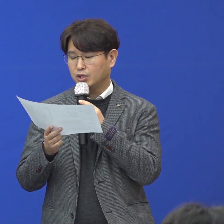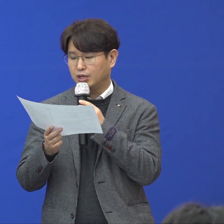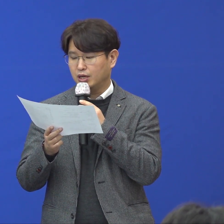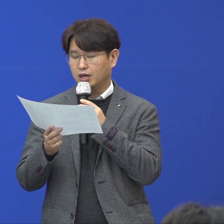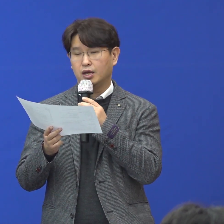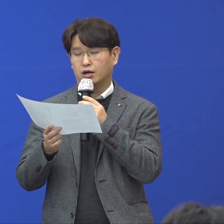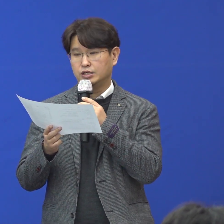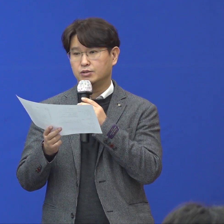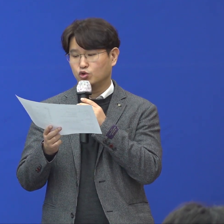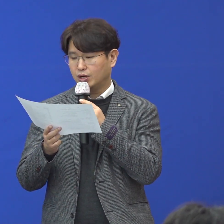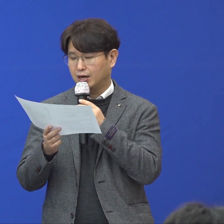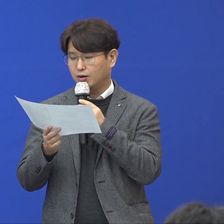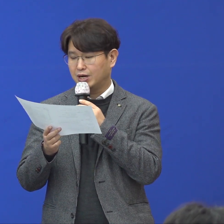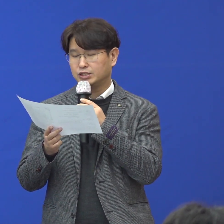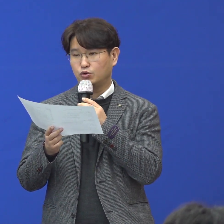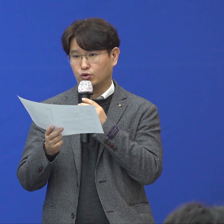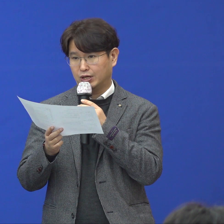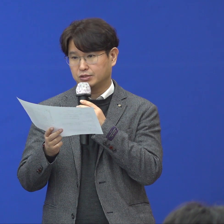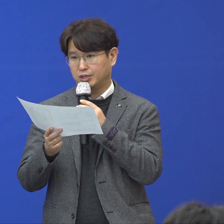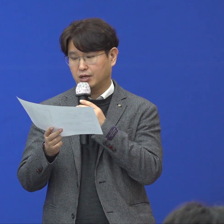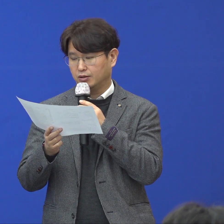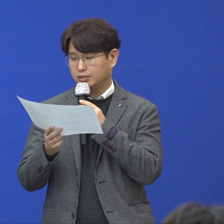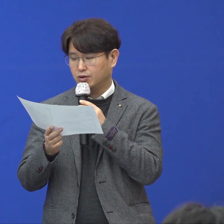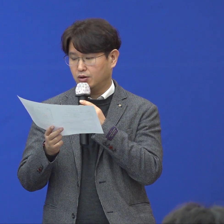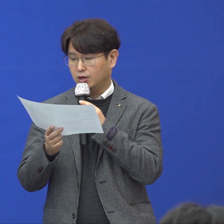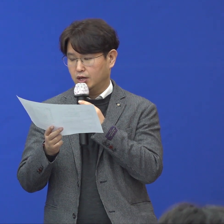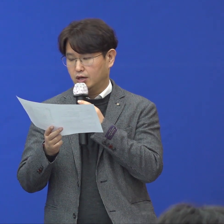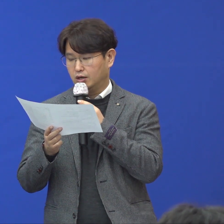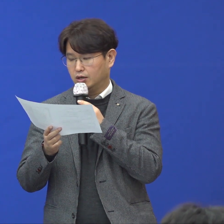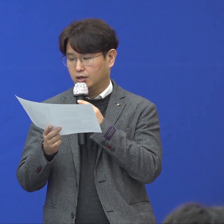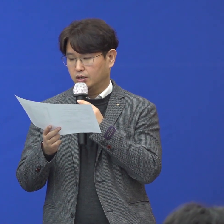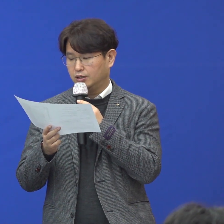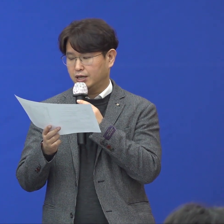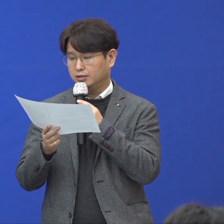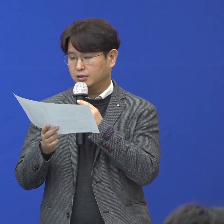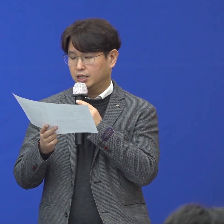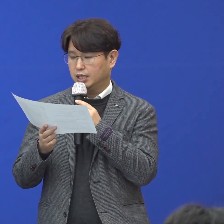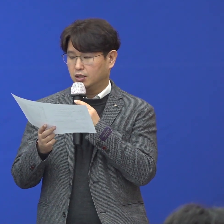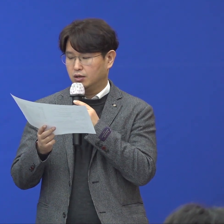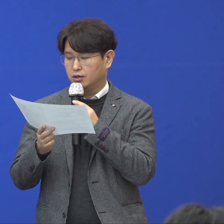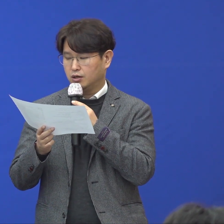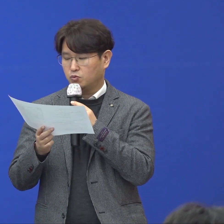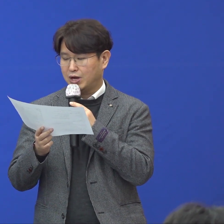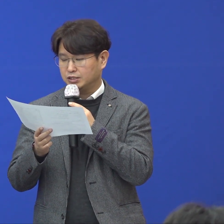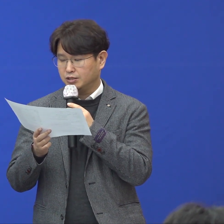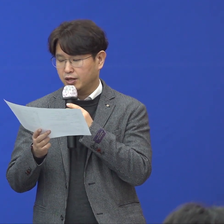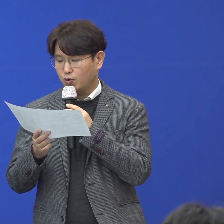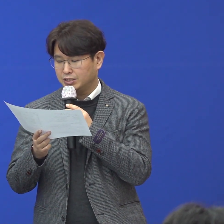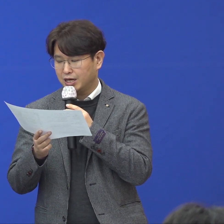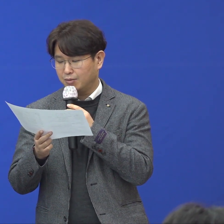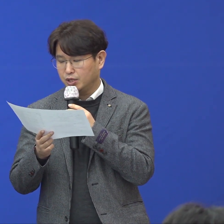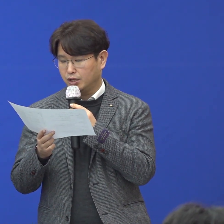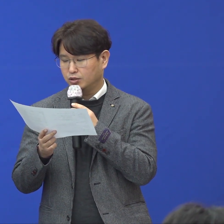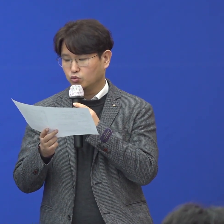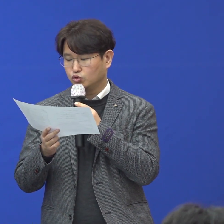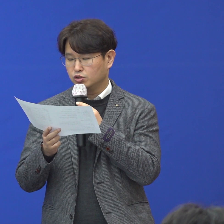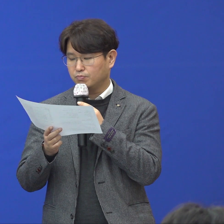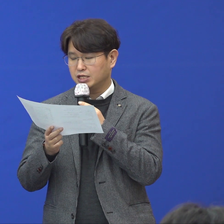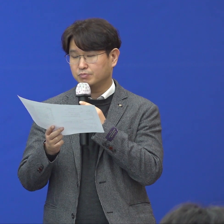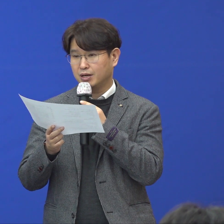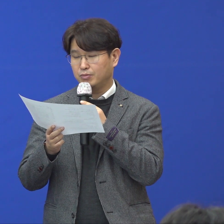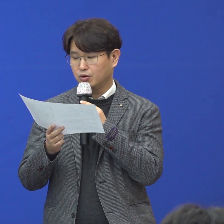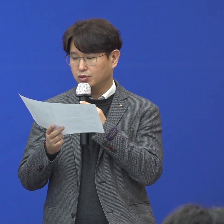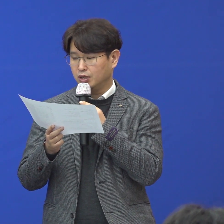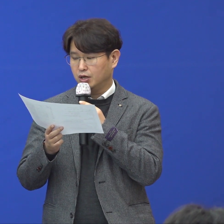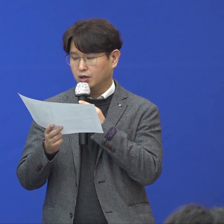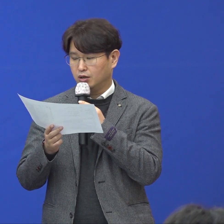1명이 26일 날 확진으로 나왔습니다. 그래서 일단 확진된 환자 1명이 있는 9